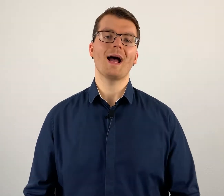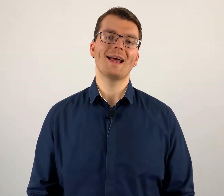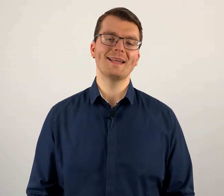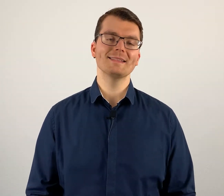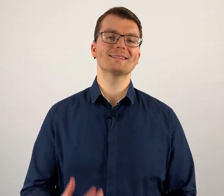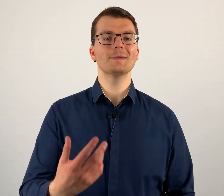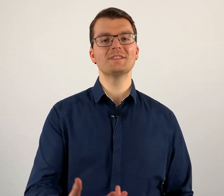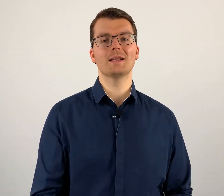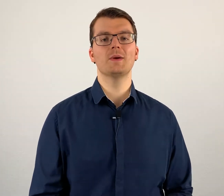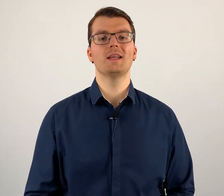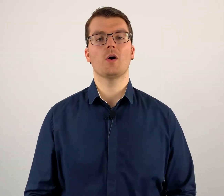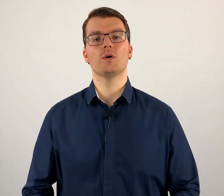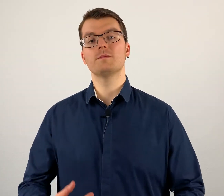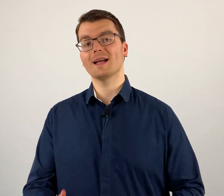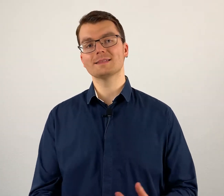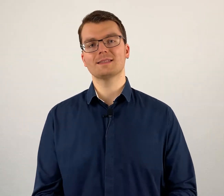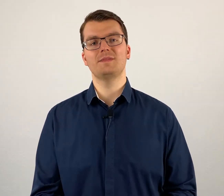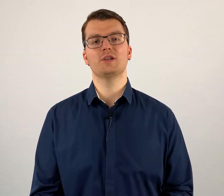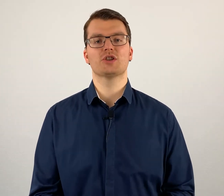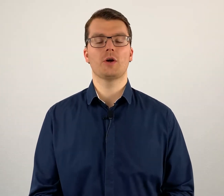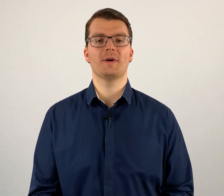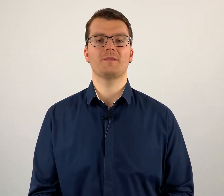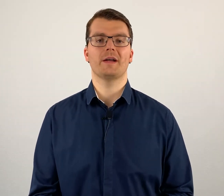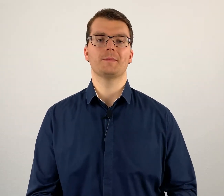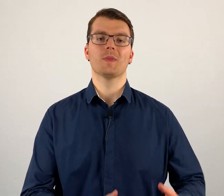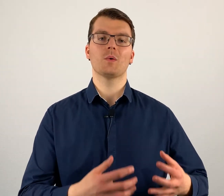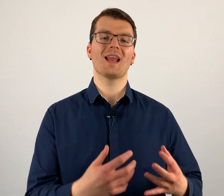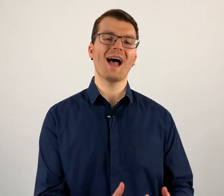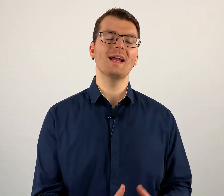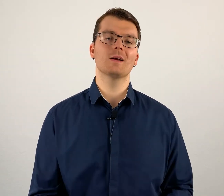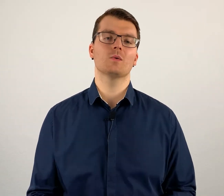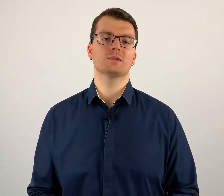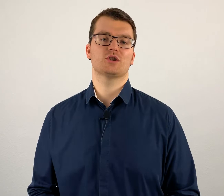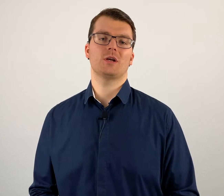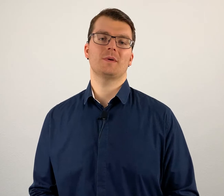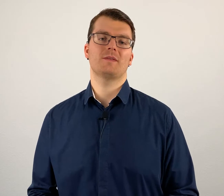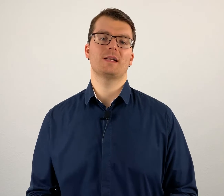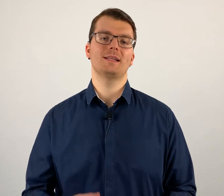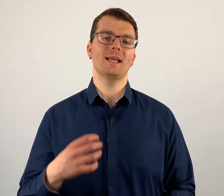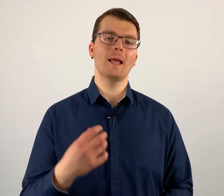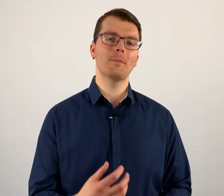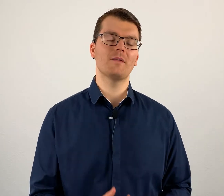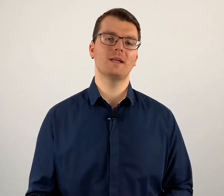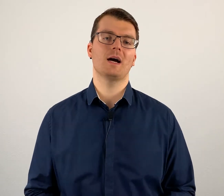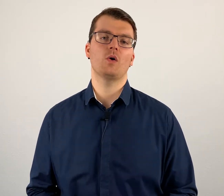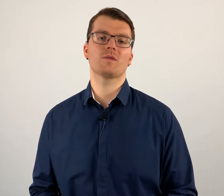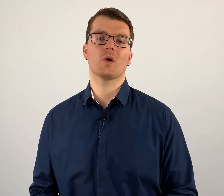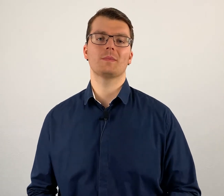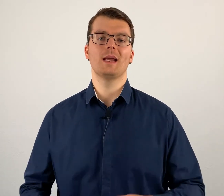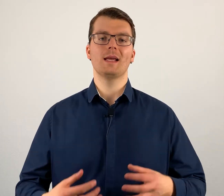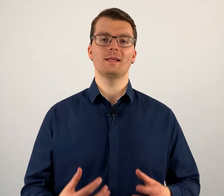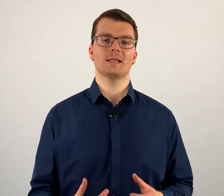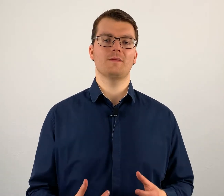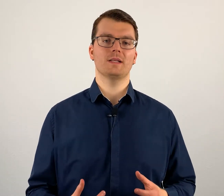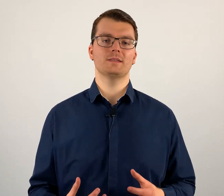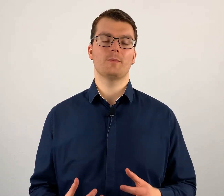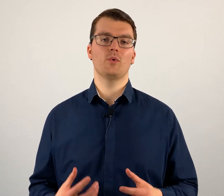Allerdings gibt es natürlich auch ganz, ganz viele Stolperfallen. Und eine große Stolperfalle, die immer wieder aufkommt, ist einfach dieser Punkt,